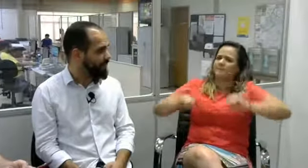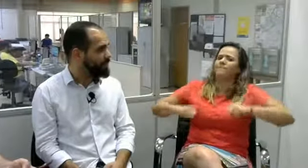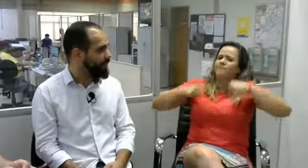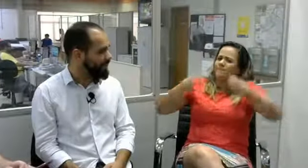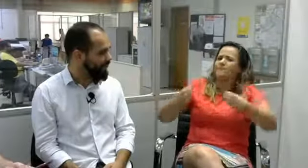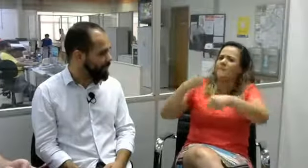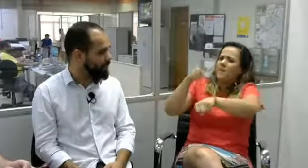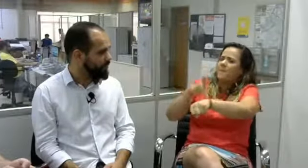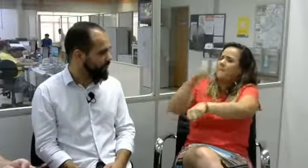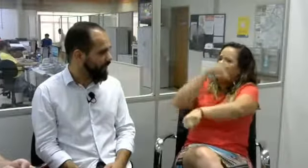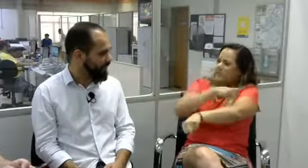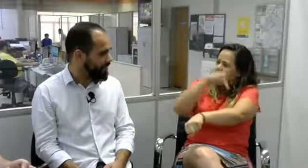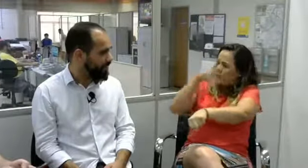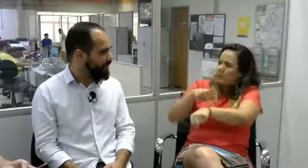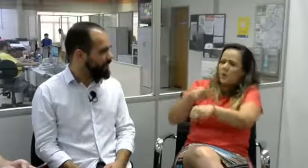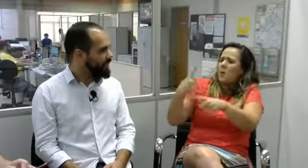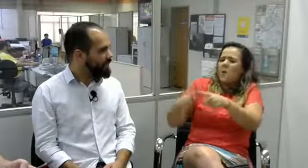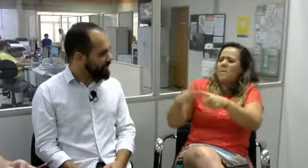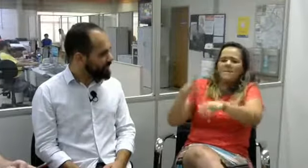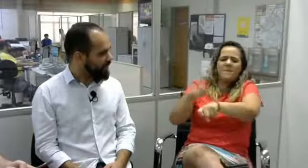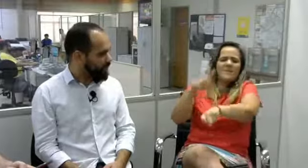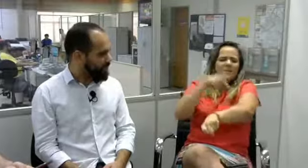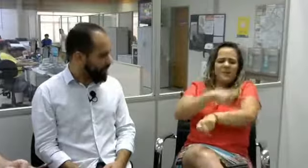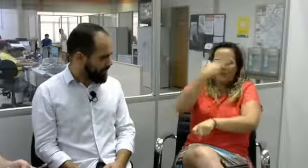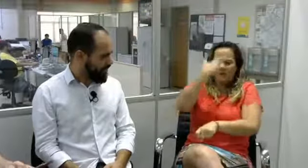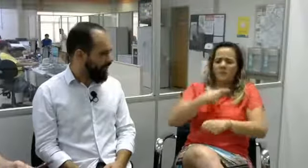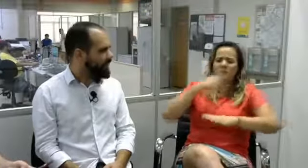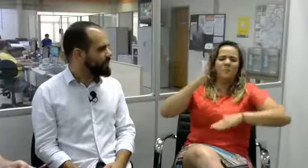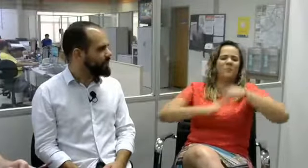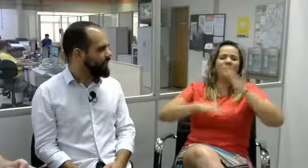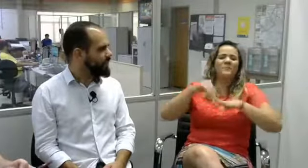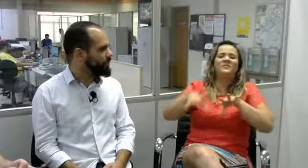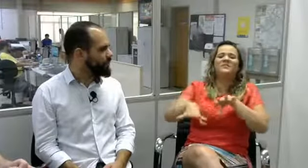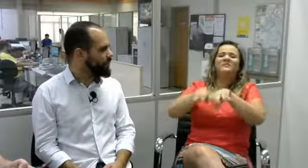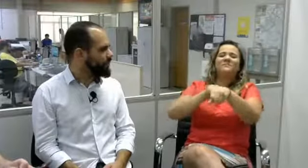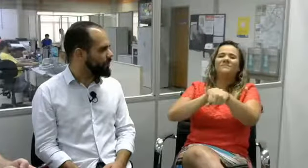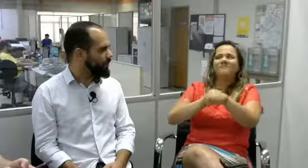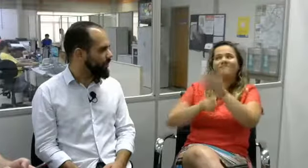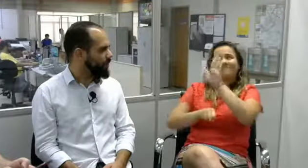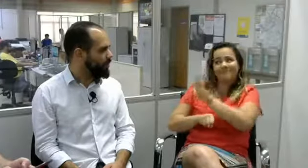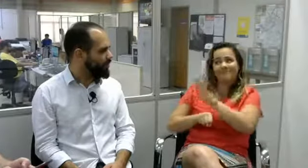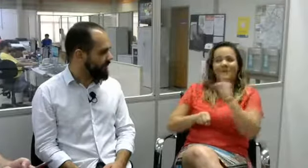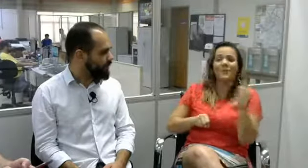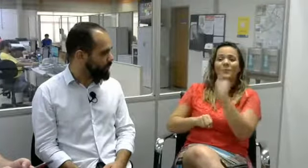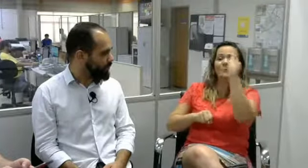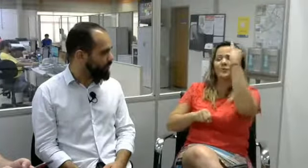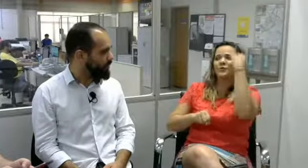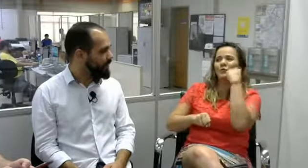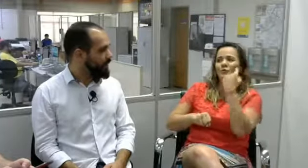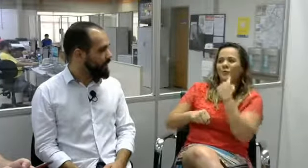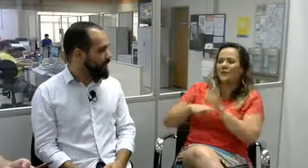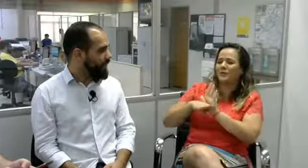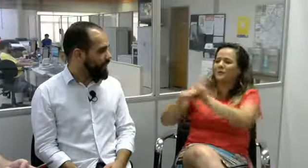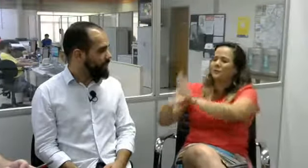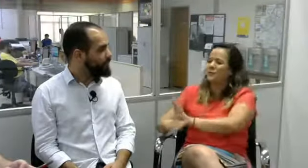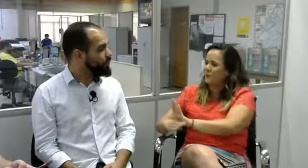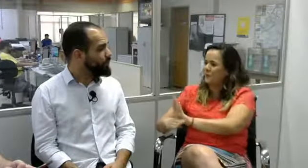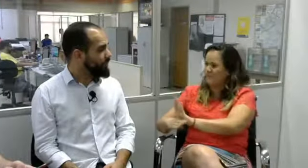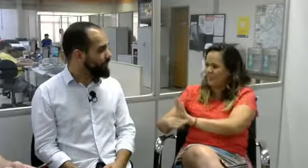perdendo oportunidades. E pensei, vou me esforçar, vou me formar como pedagoga. E eu acho que é muito importante